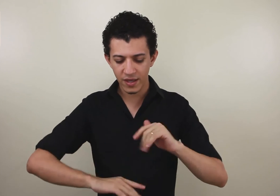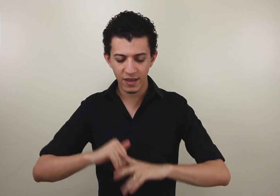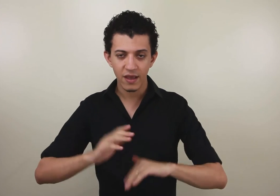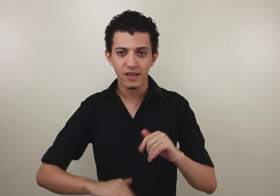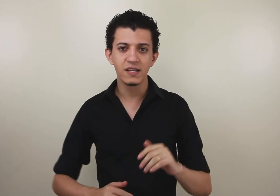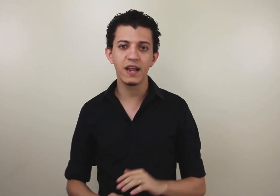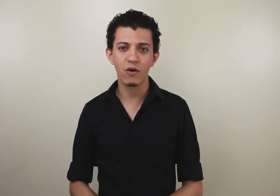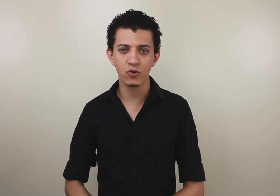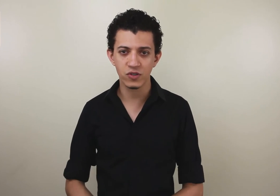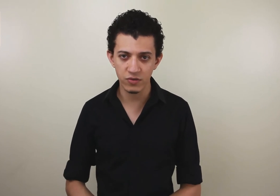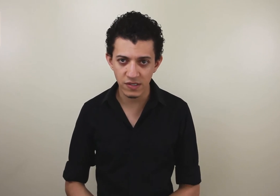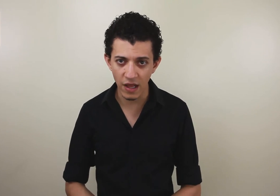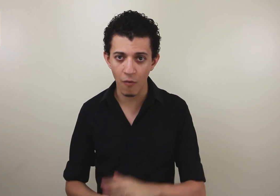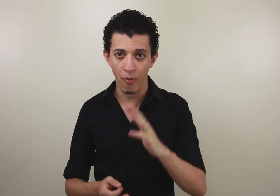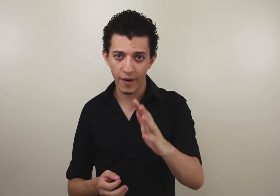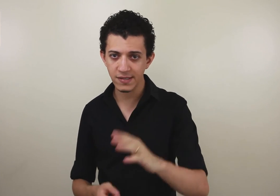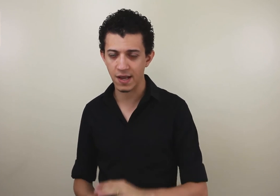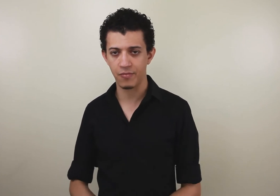aqui seria a construção desse sinal. Por exemplo.